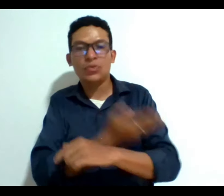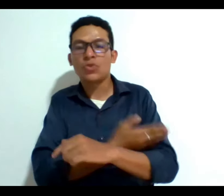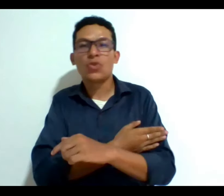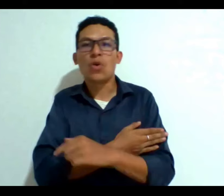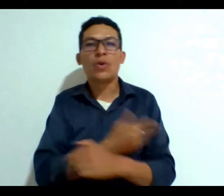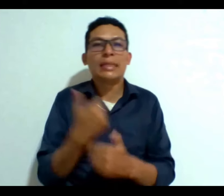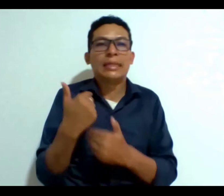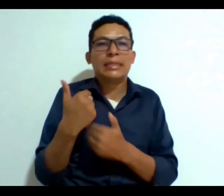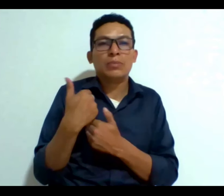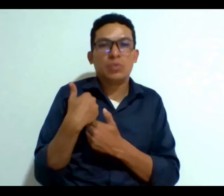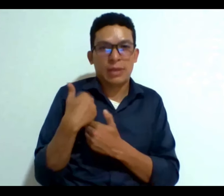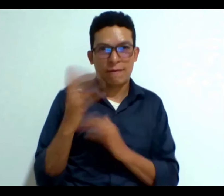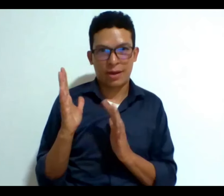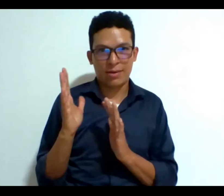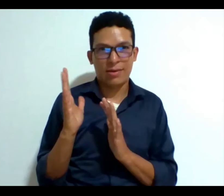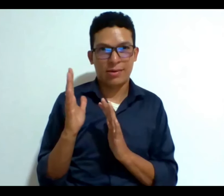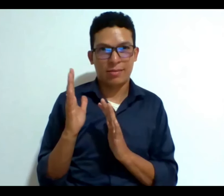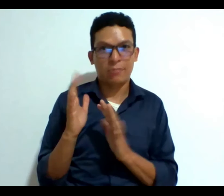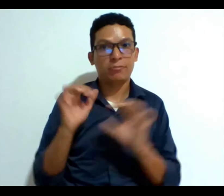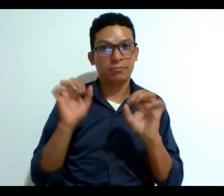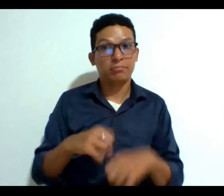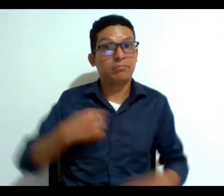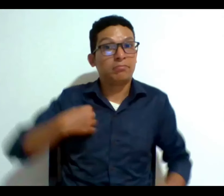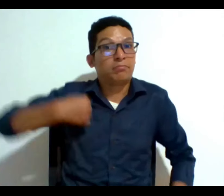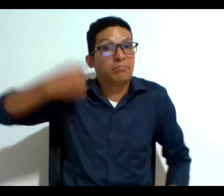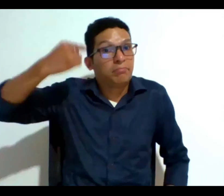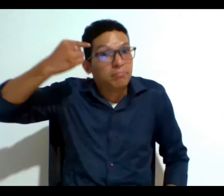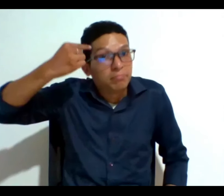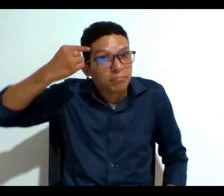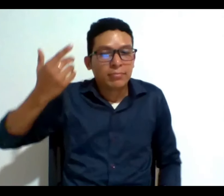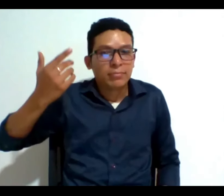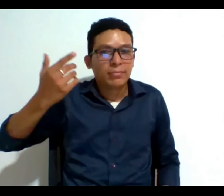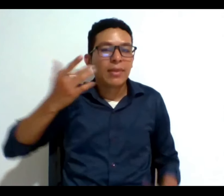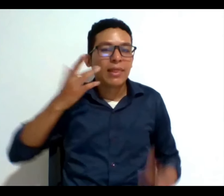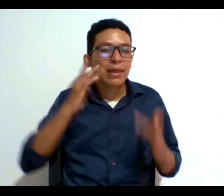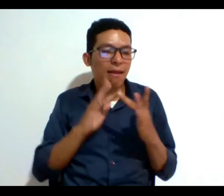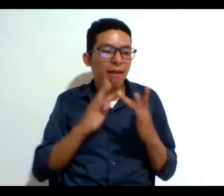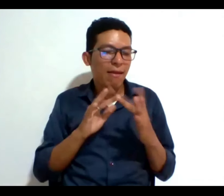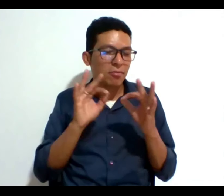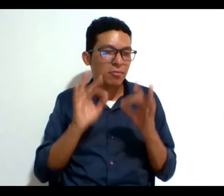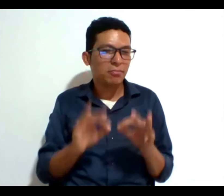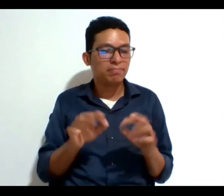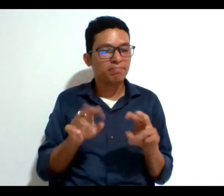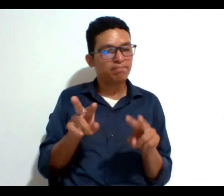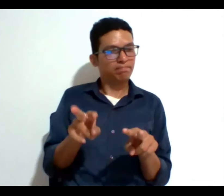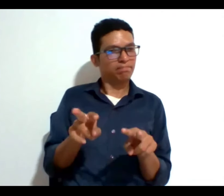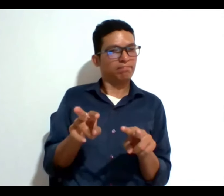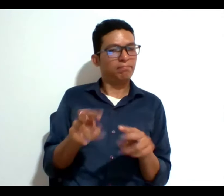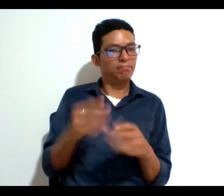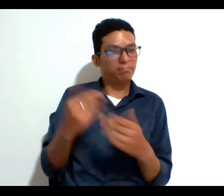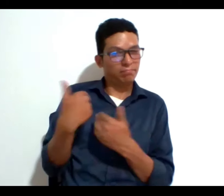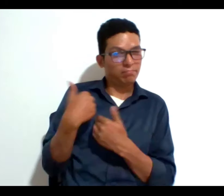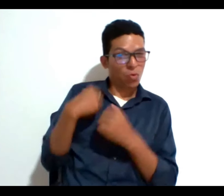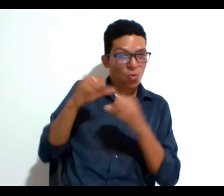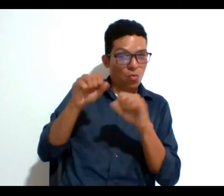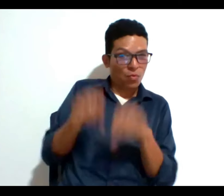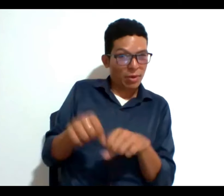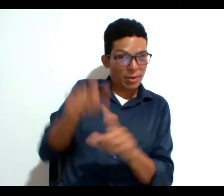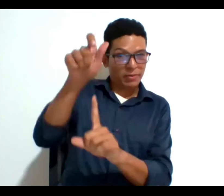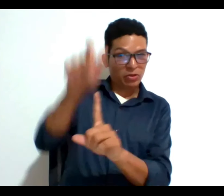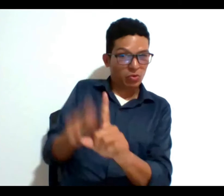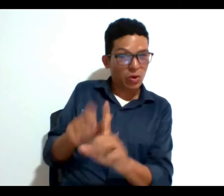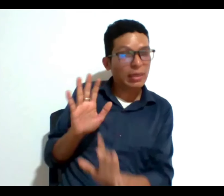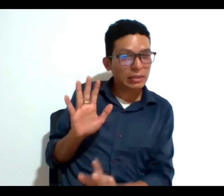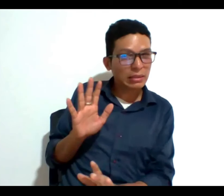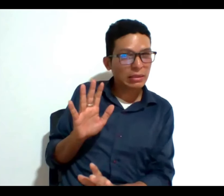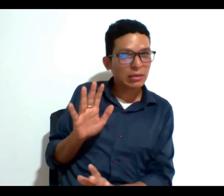habla de competencia entonces en este caso pensaría yo que lo indicado sería mirar cuál es la competencia del individuo